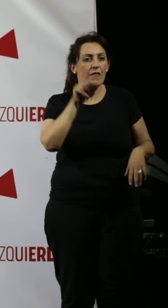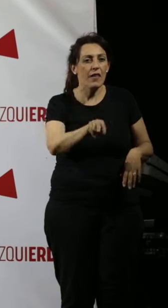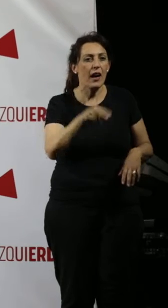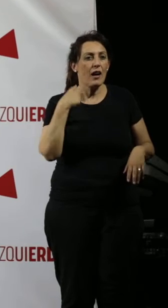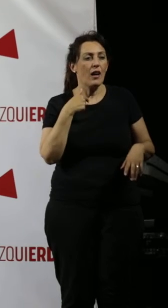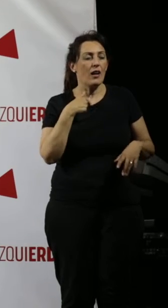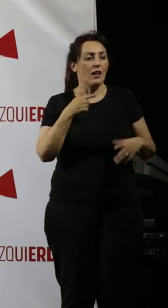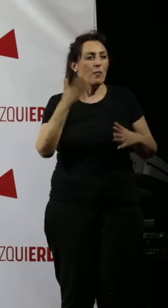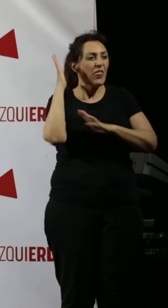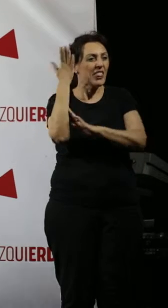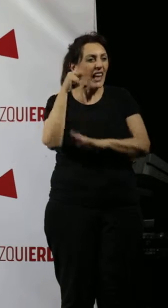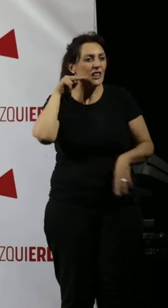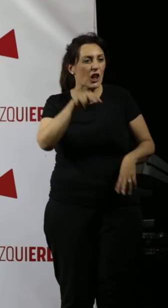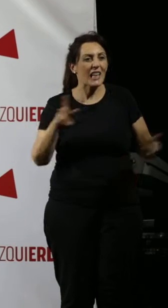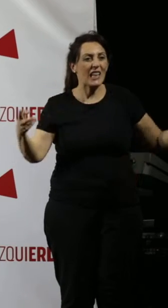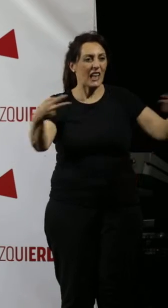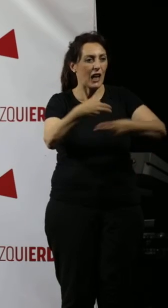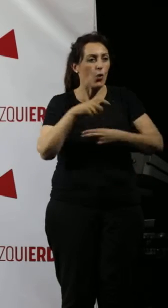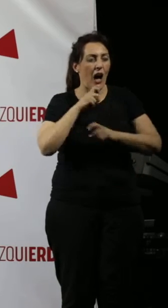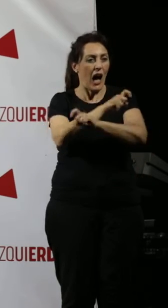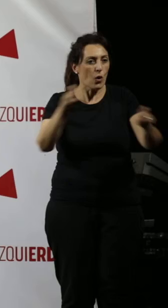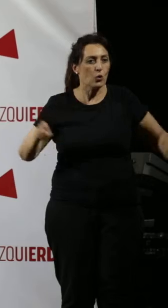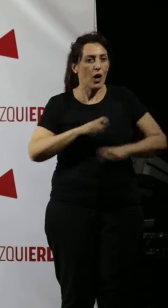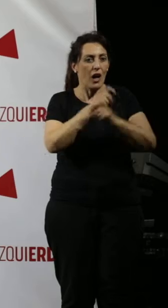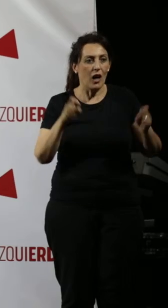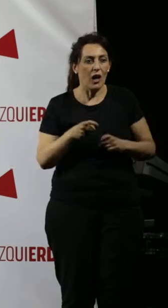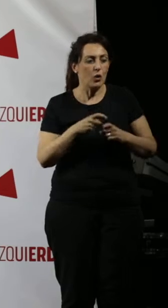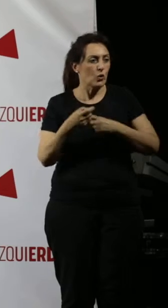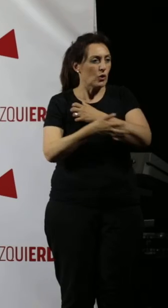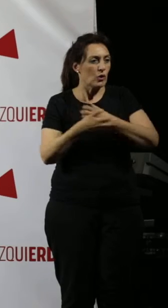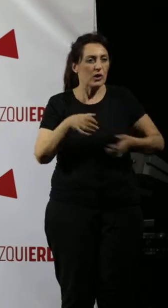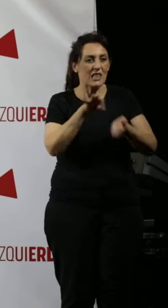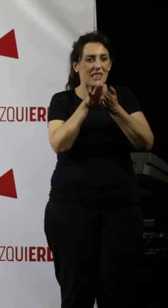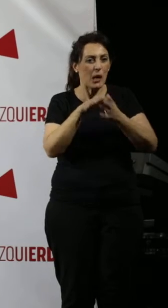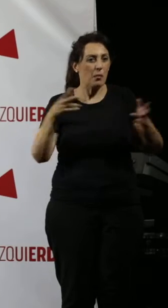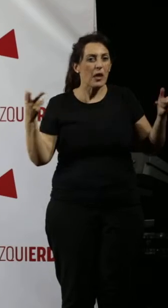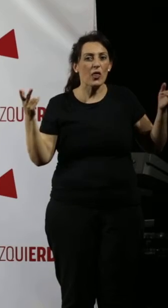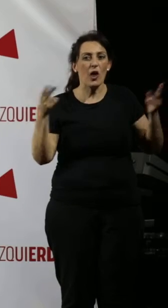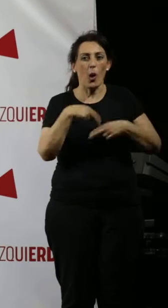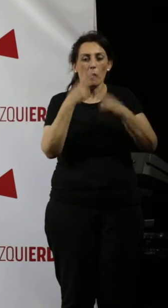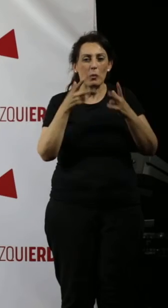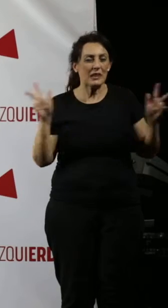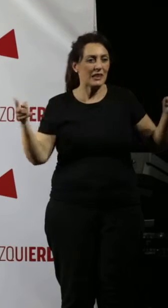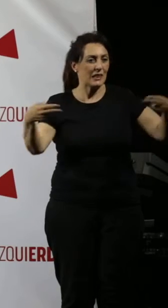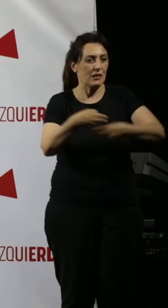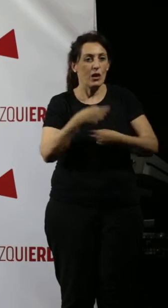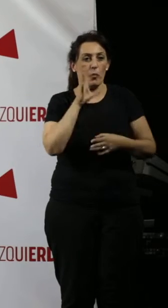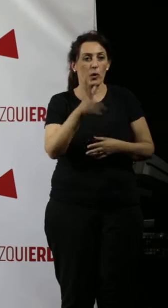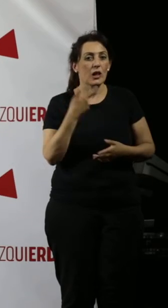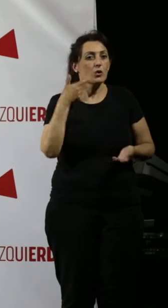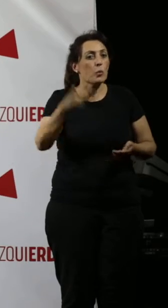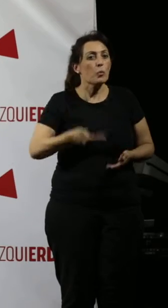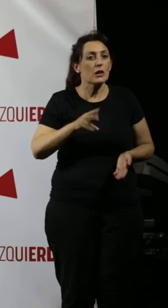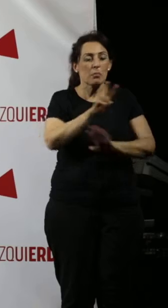las derechas que quieren recortar y que anuncian deterioro de los servicios públicos. Es importante el 26 de mayo.